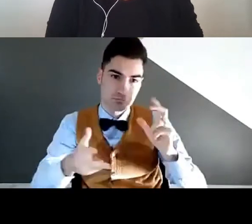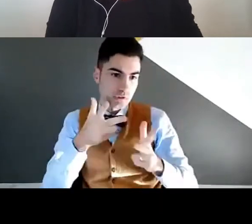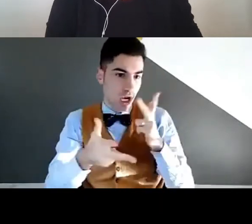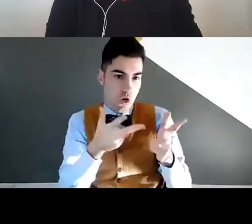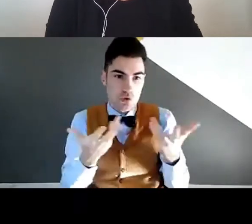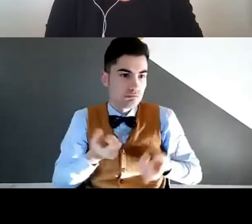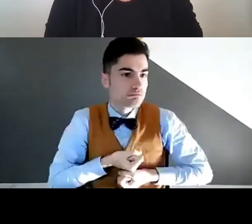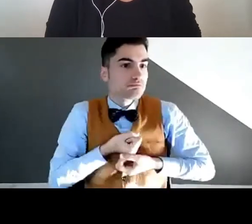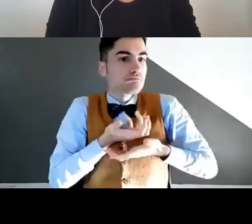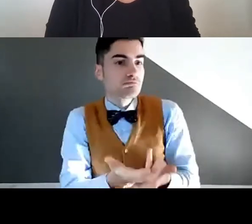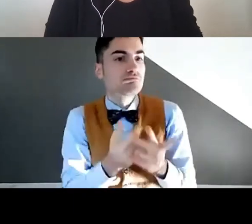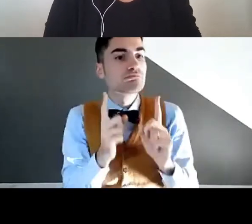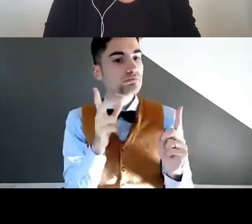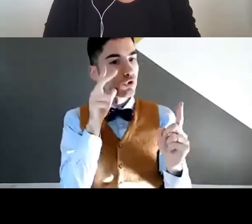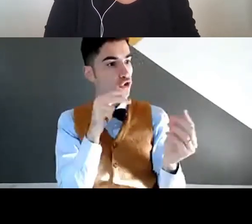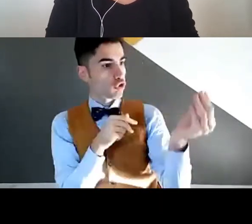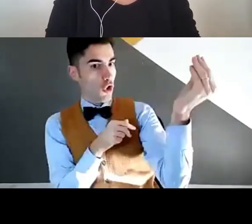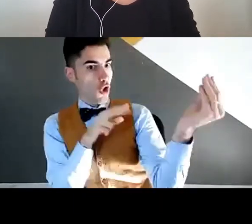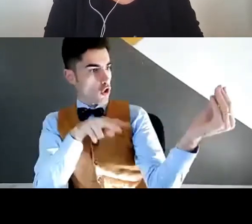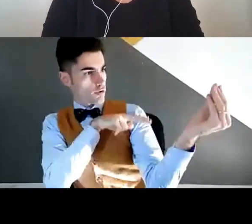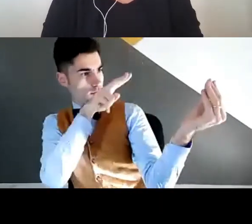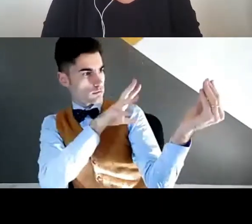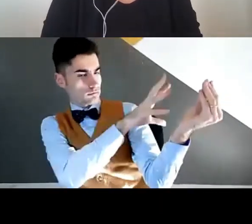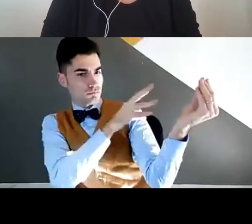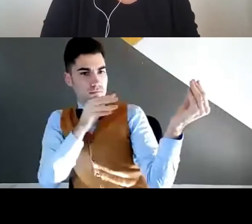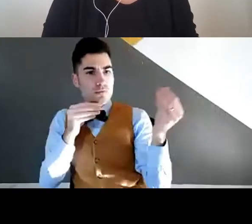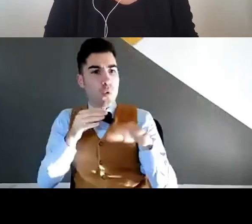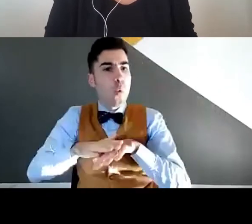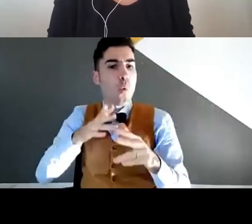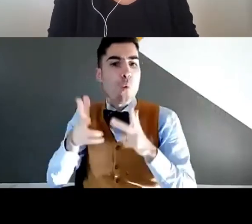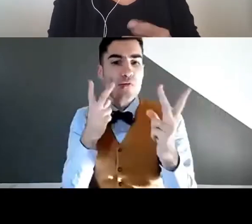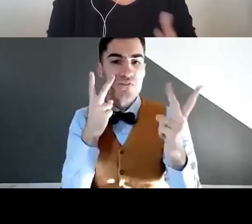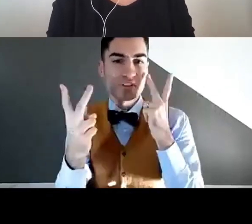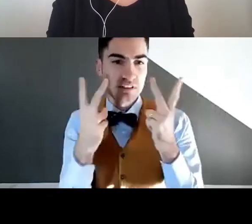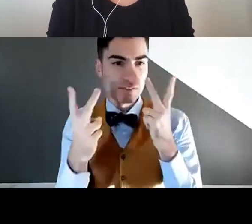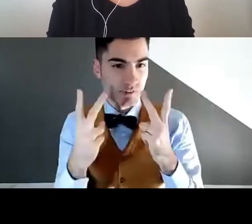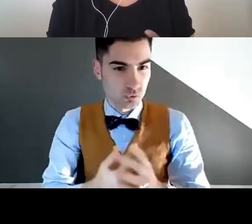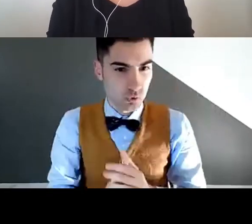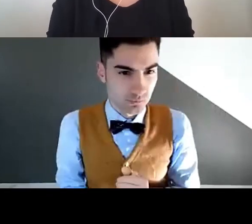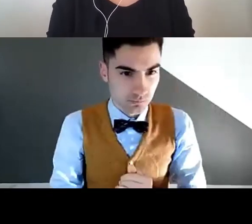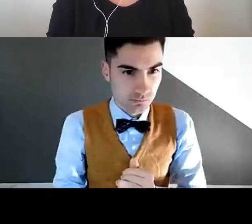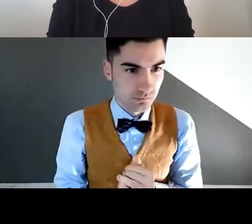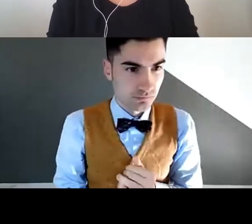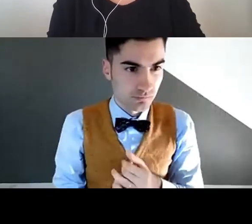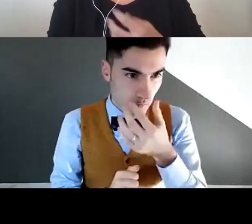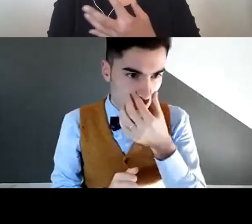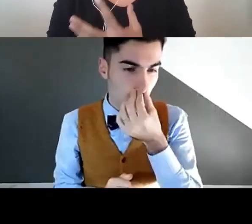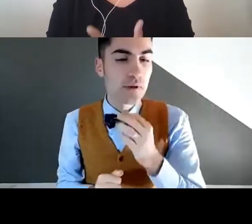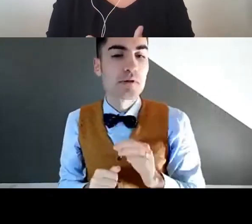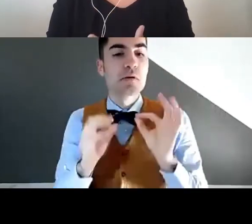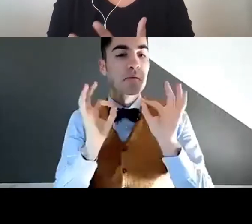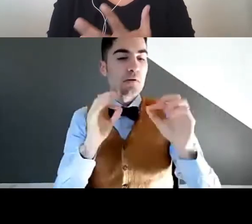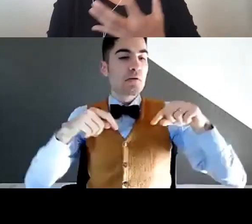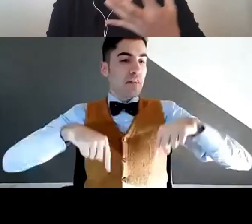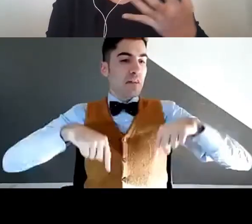E qui abbiamo espresso il concetto di donna. Ci sono tanti altri modi. Il visual vernacular funziona così. Da